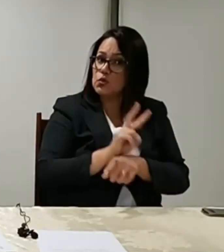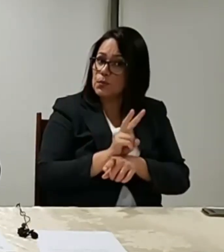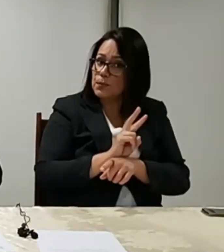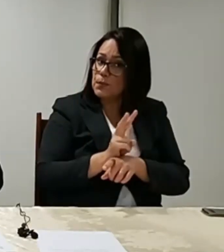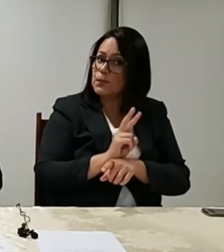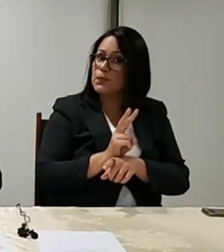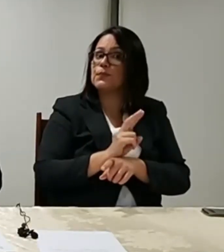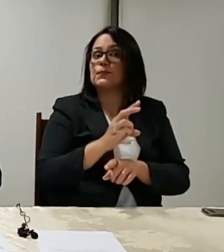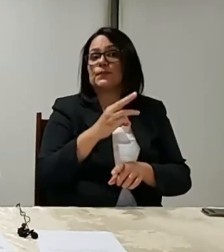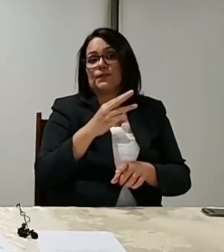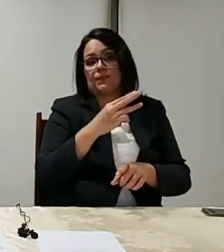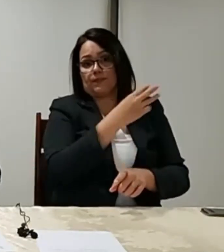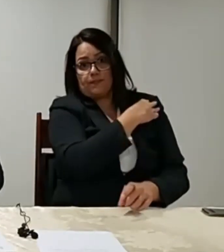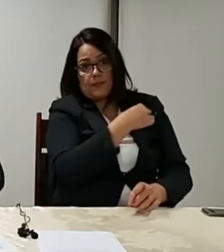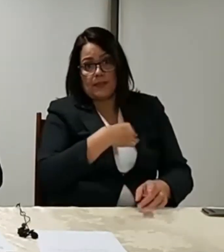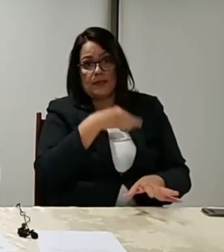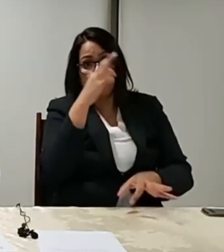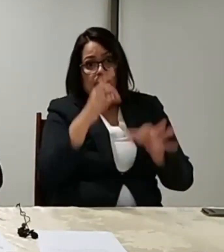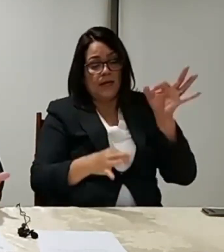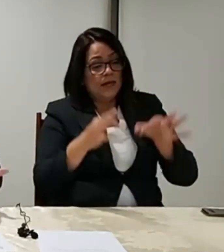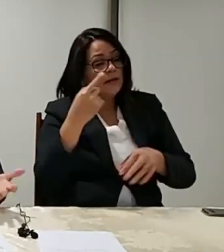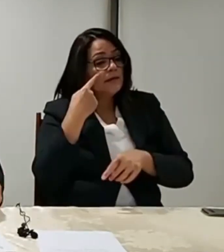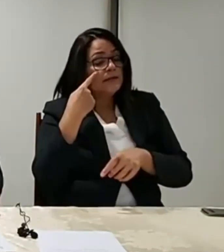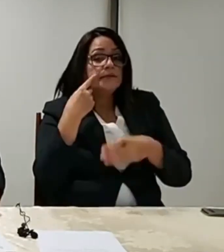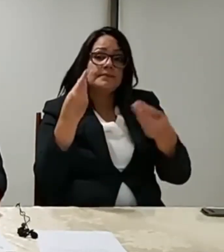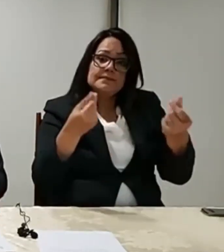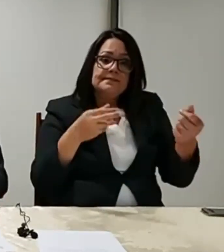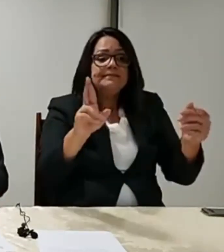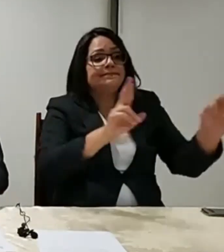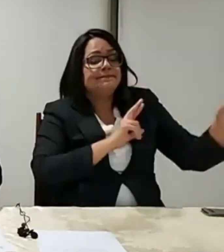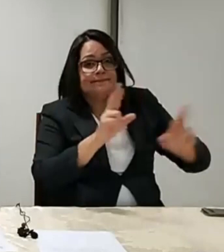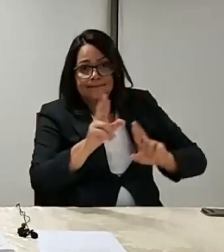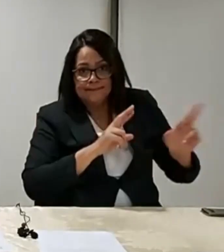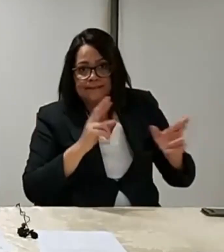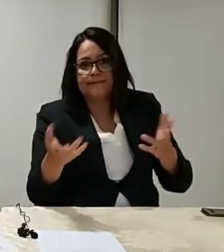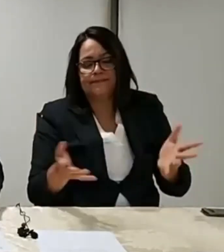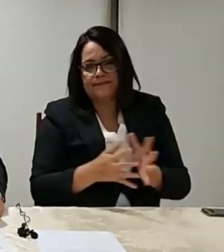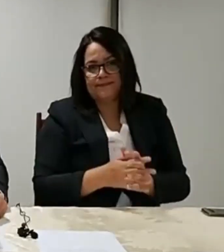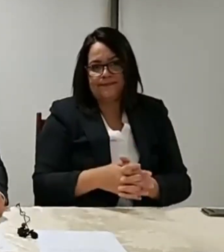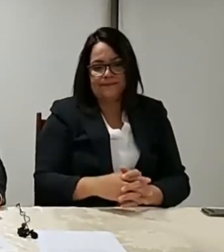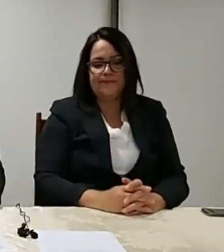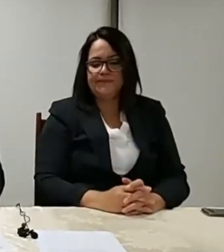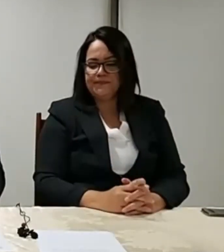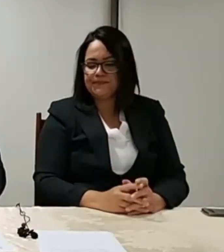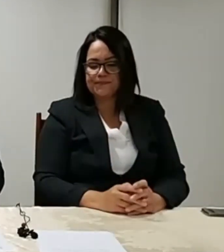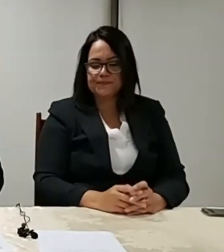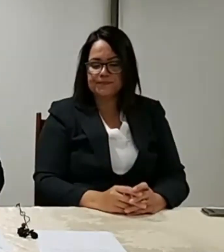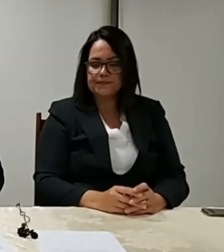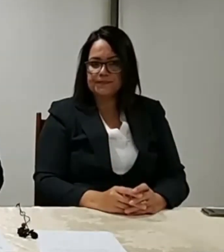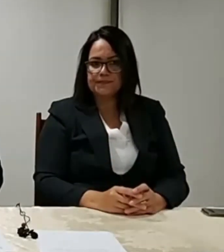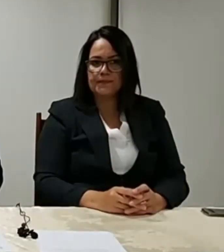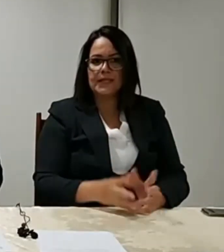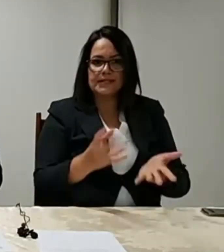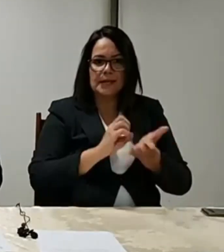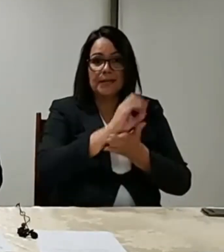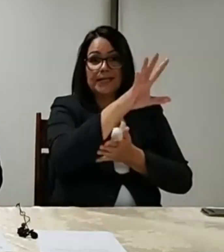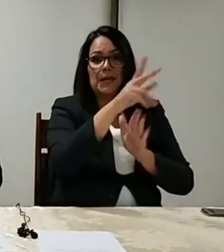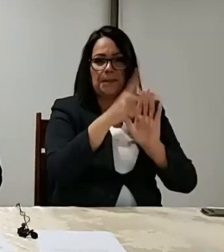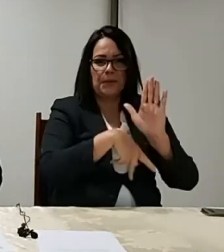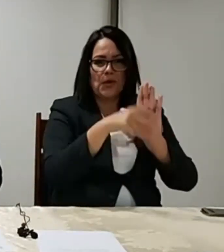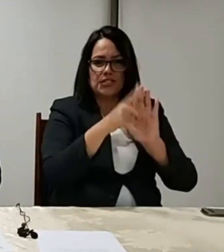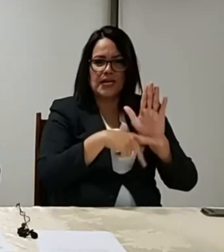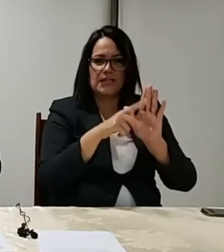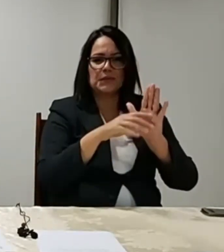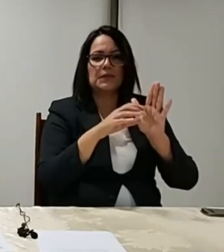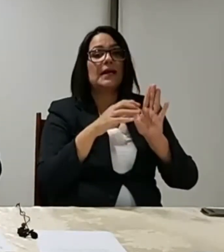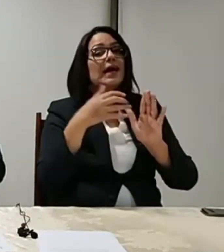pelo ministro da Justiça. Nós esperamos ter uma resposta no Tucã e ter isso daí. E mandei um projeto para a Câmara definindo o